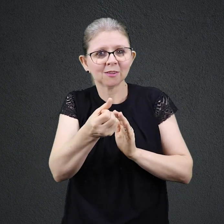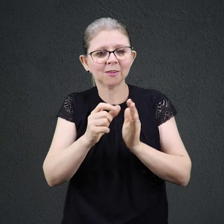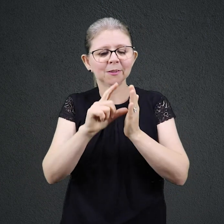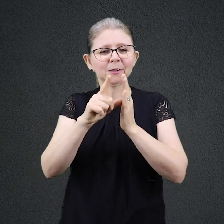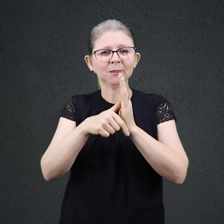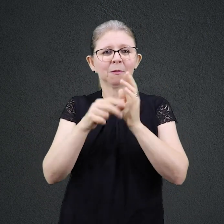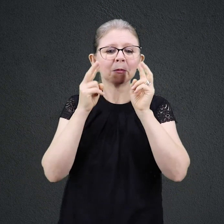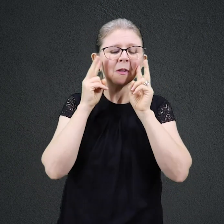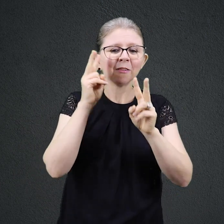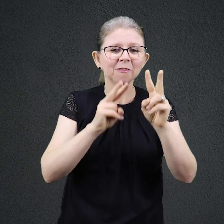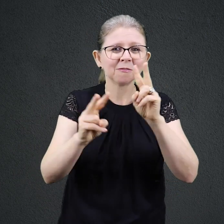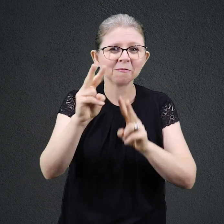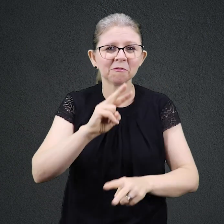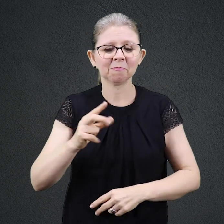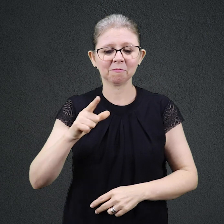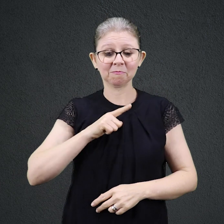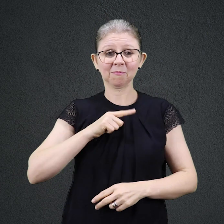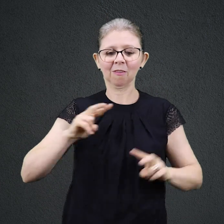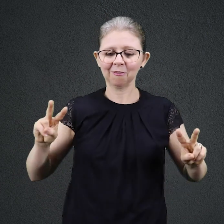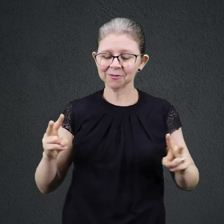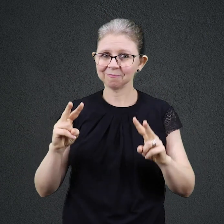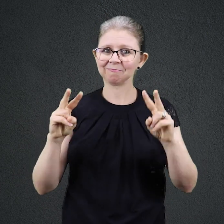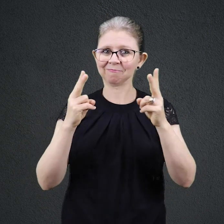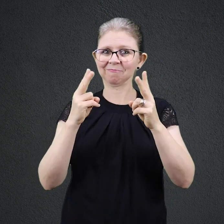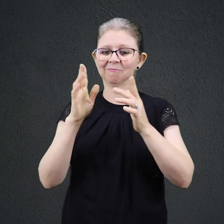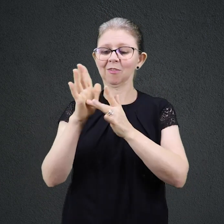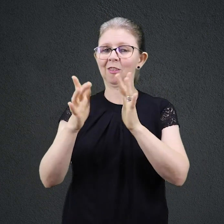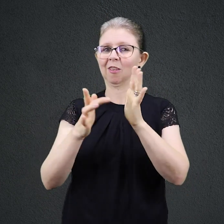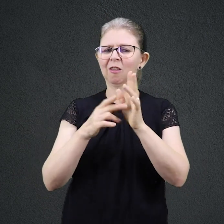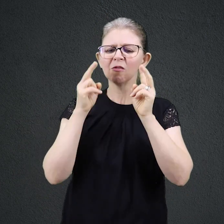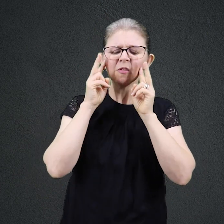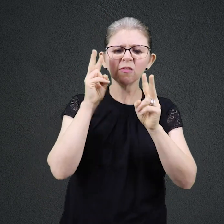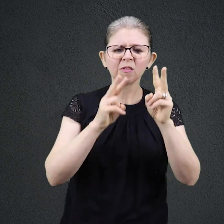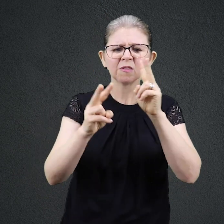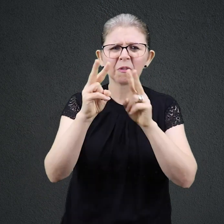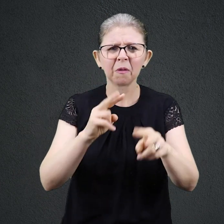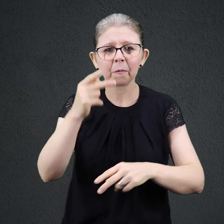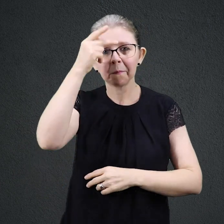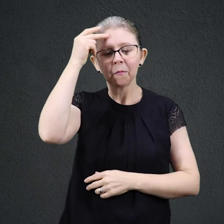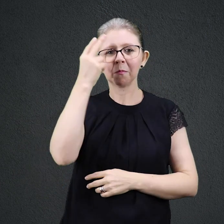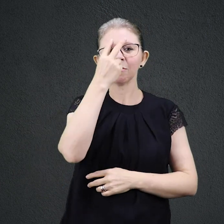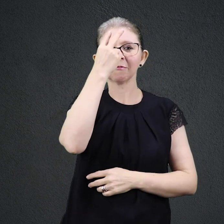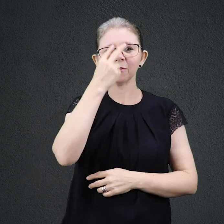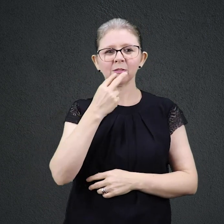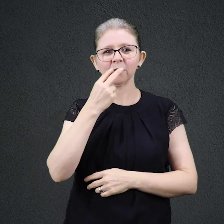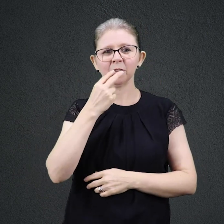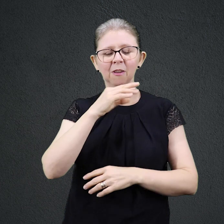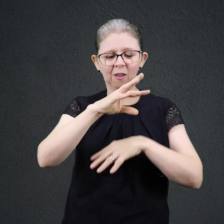Jesus viu um cego de nascença, misturou terra com saliva e colocou nos olhos dele, mandando que fosse até o tanque de